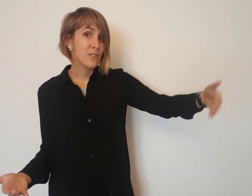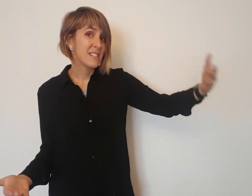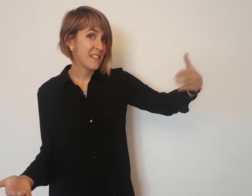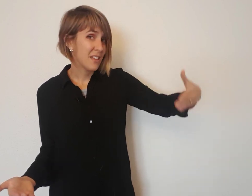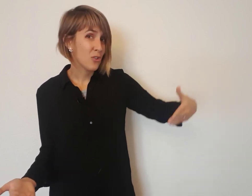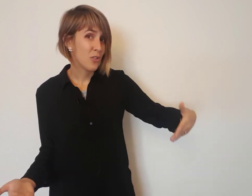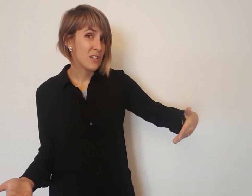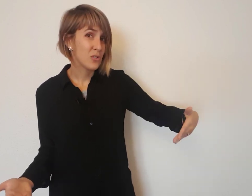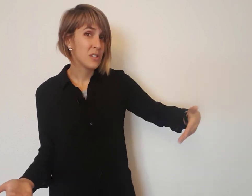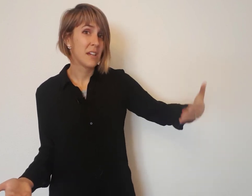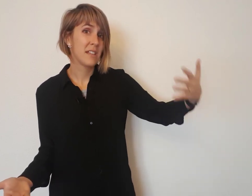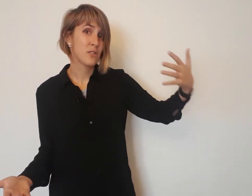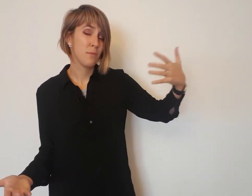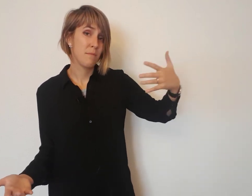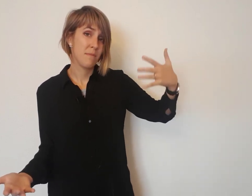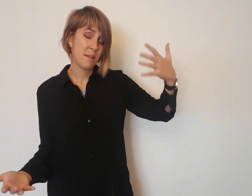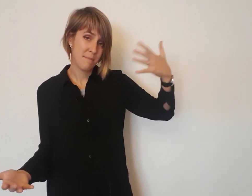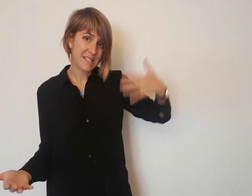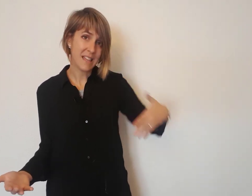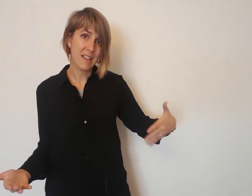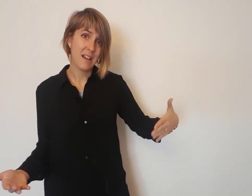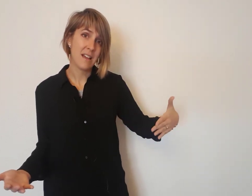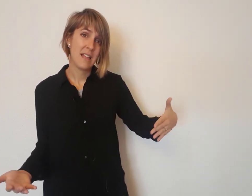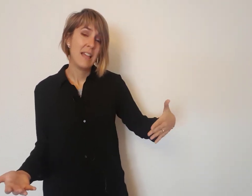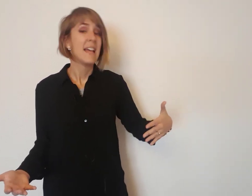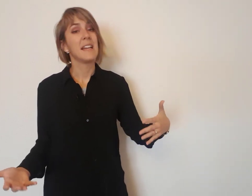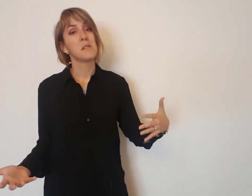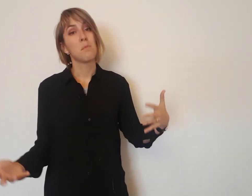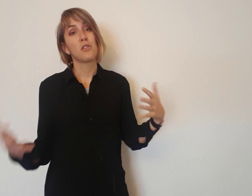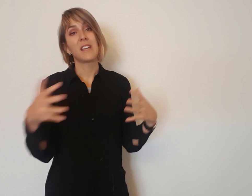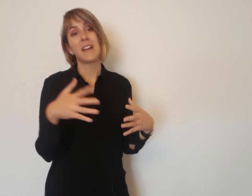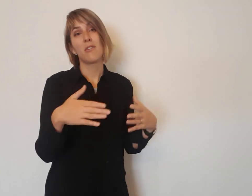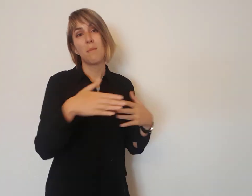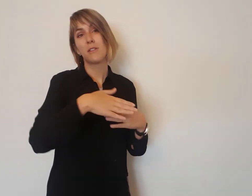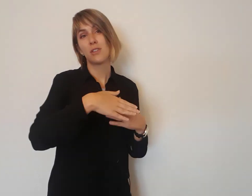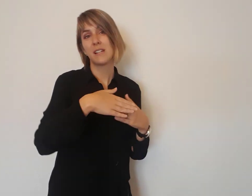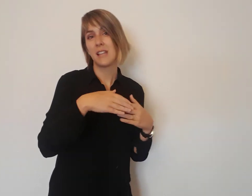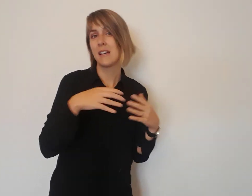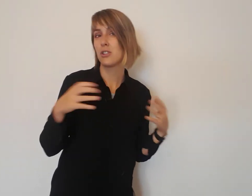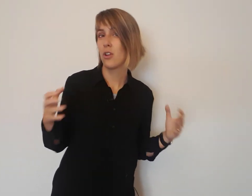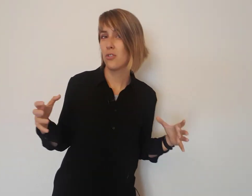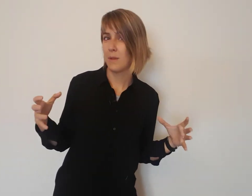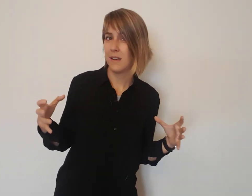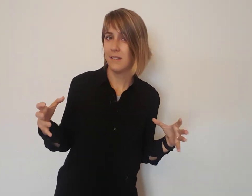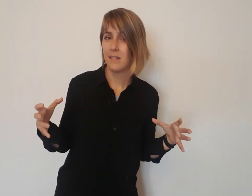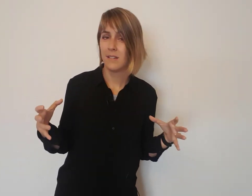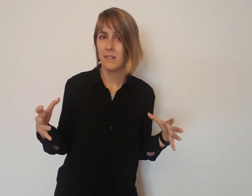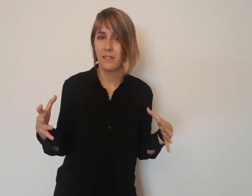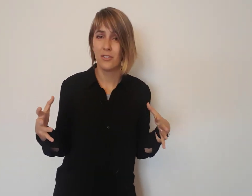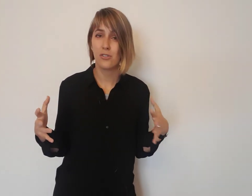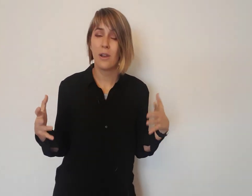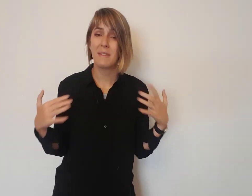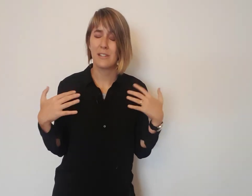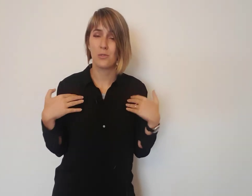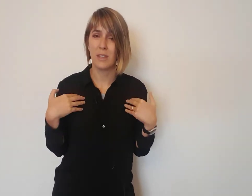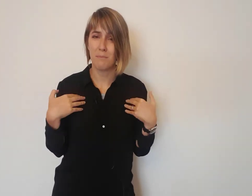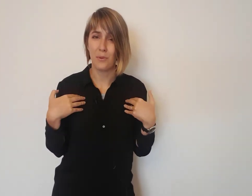lo que estás haciendo con eso, si te quedas más allá, es proteger a una persona que está gestionando mal, no solamente su tiempo,